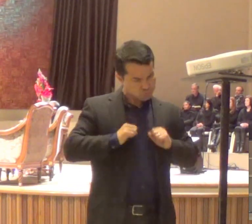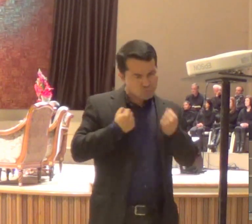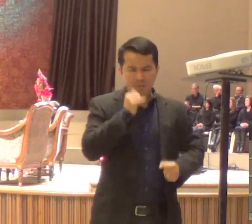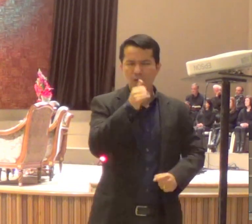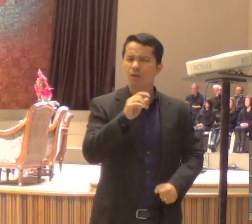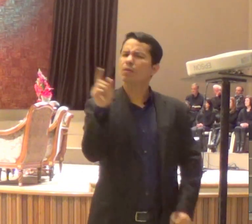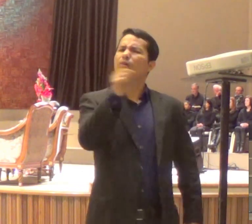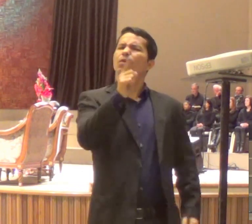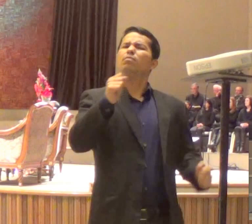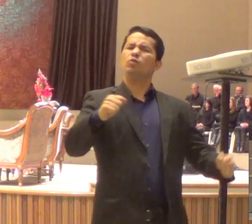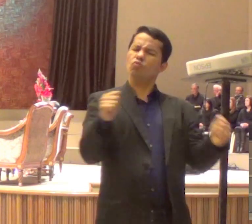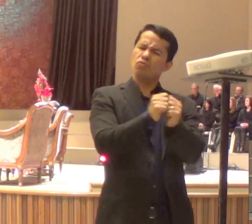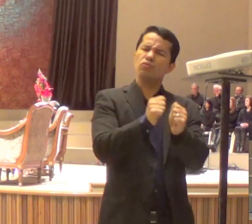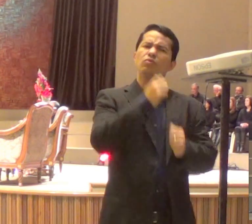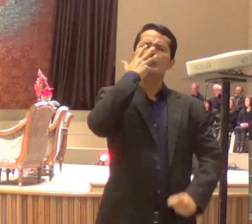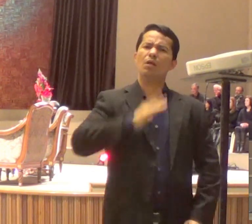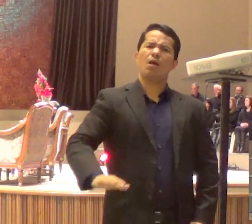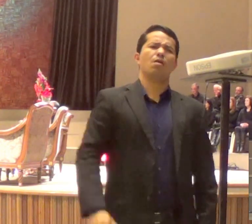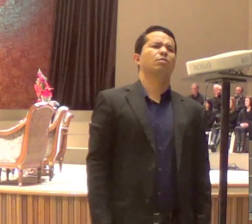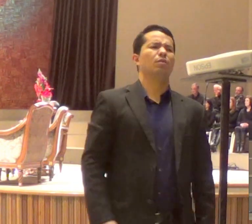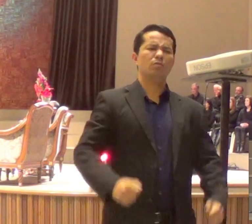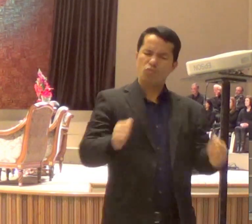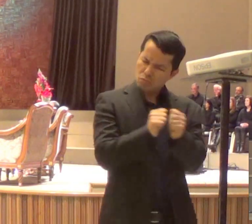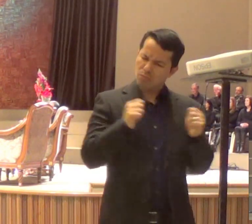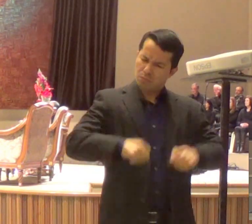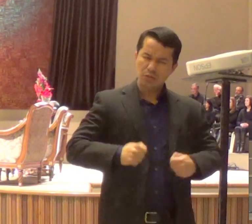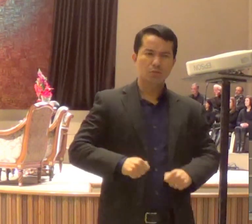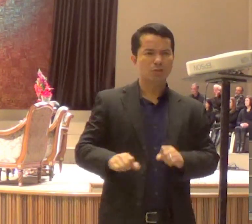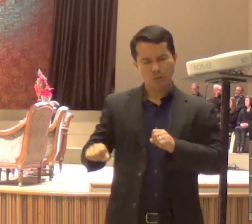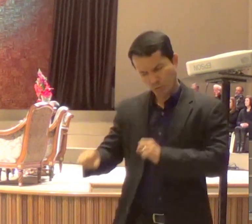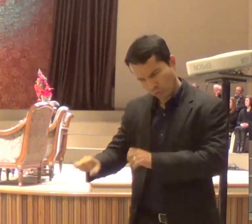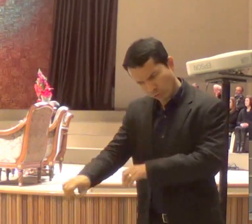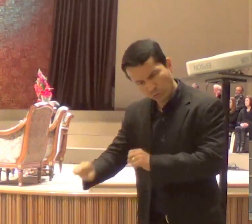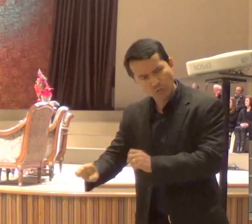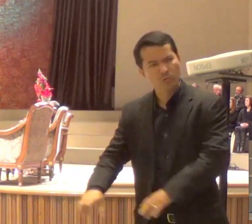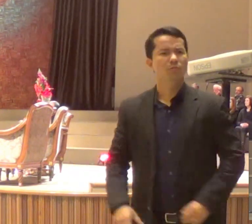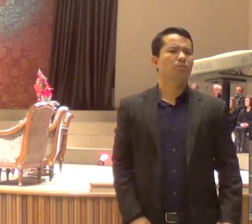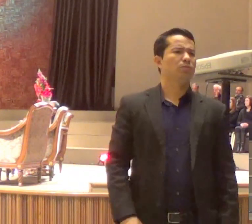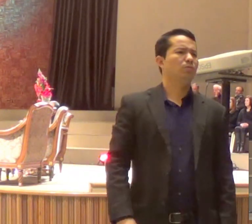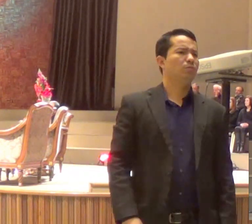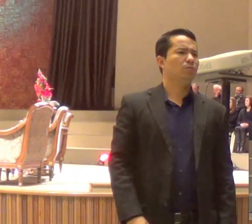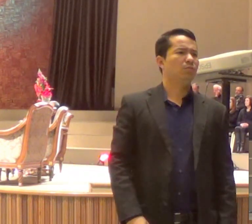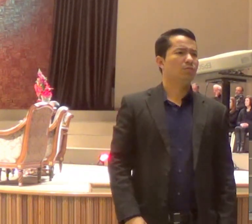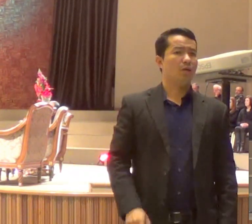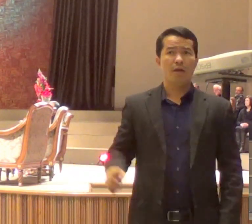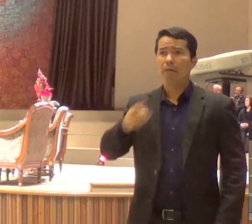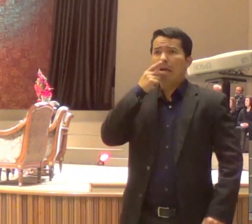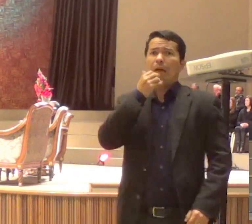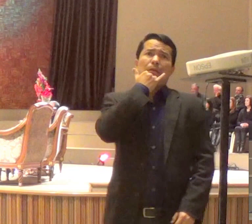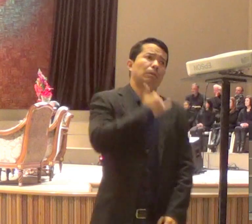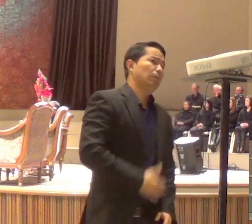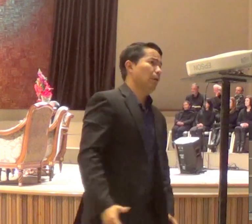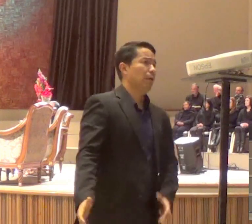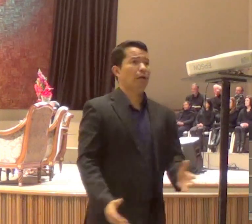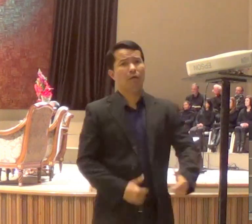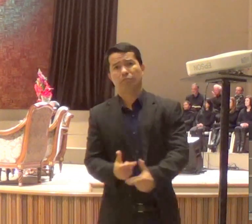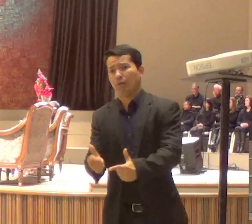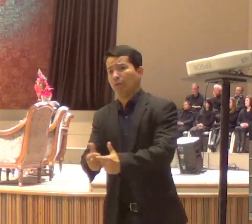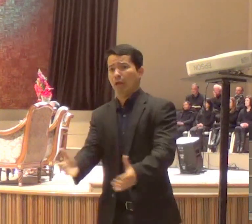Aí os músicos, ficam tudo doidos comigo, falam assim, qual é o problema? Põe cinco teclados, não dá pastor, faz confusão, eu por mim, ponha dez,